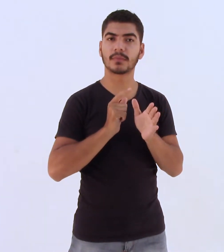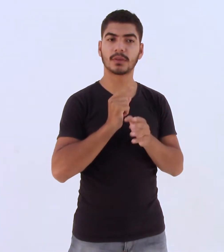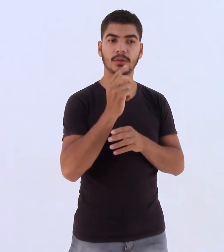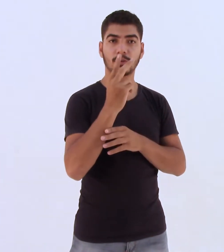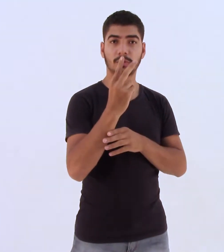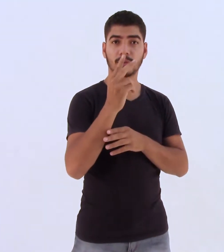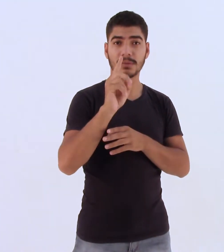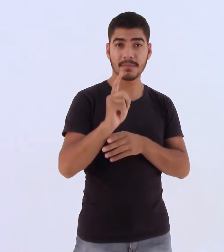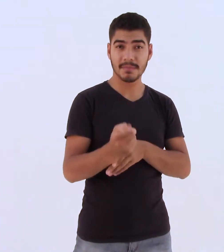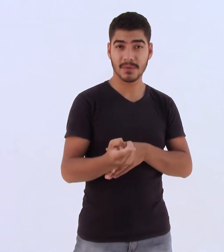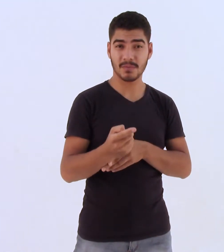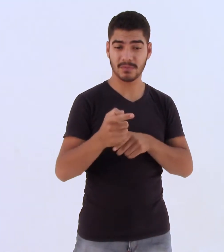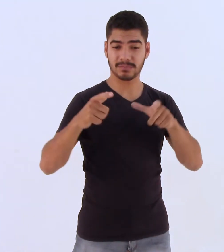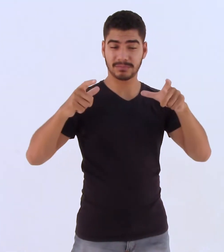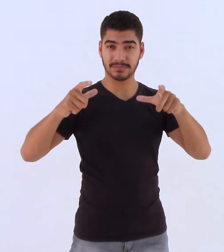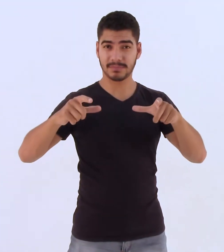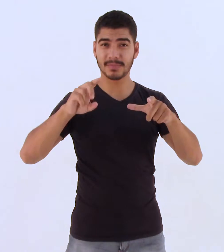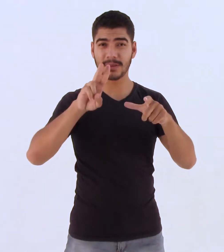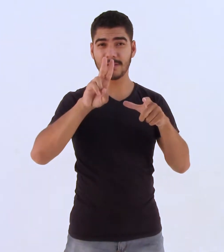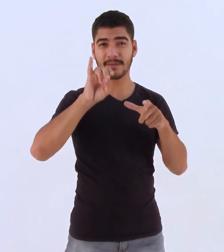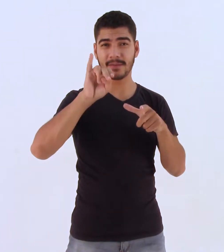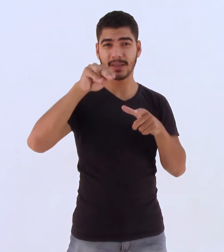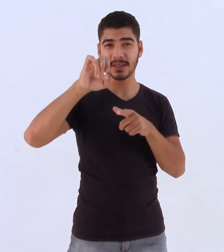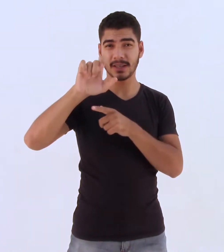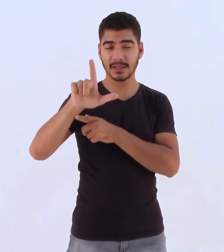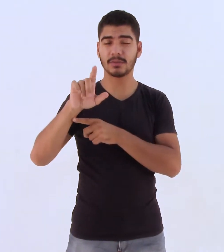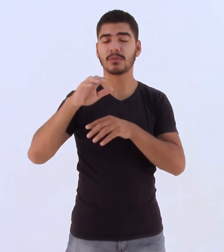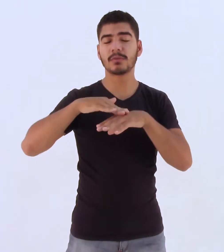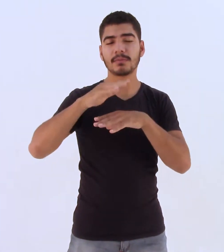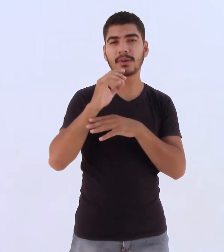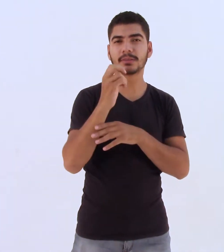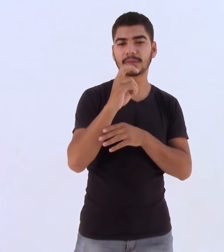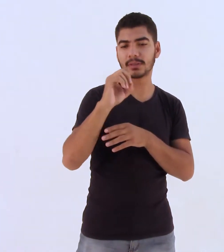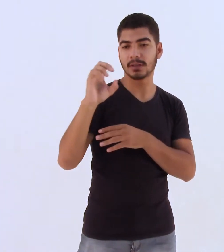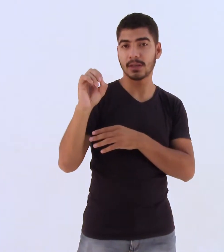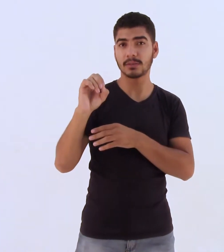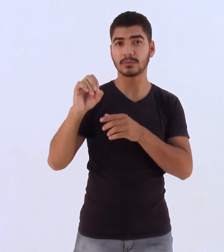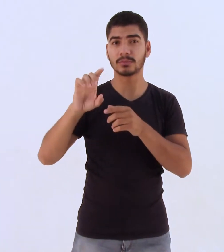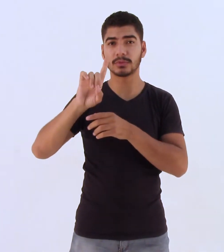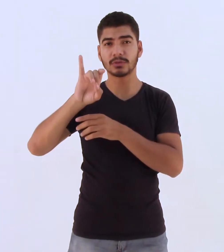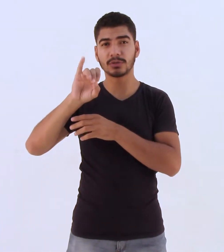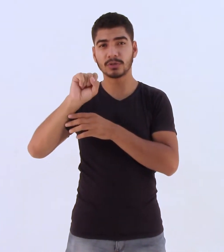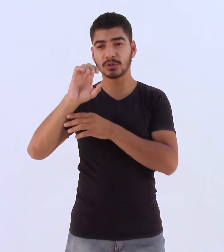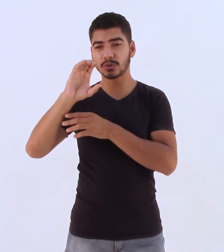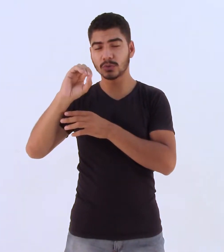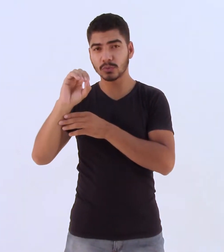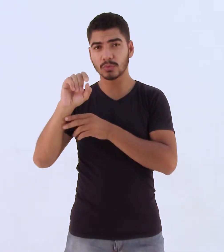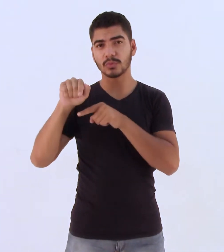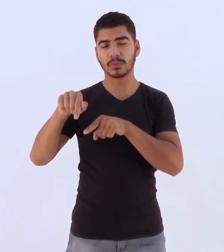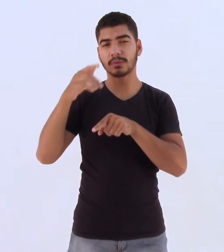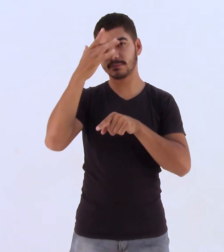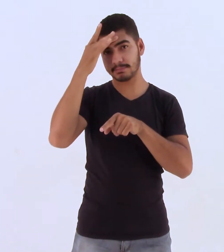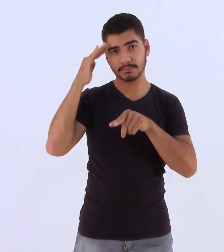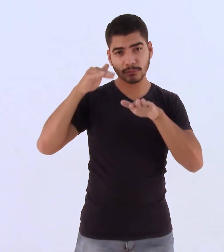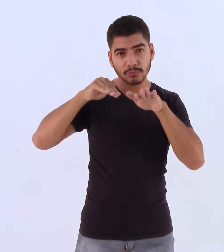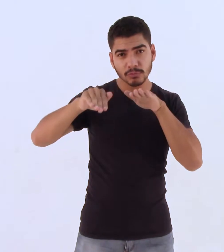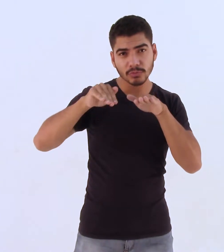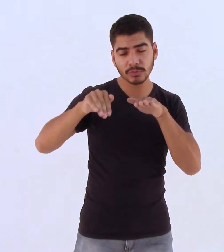2100 vinis e um pouco mais de 500 discos compactos. O DJ de 34 anos é um apreciador de discos e seu